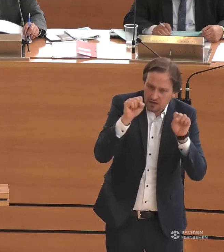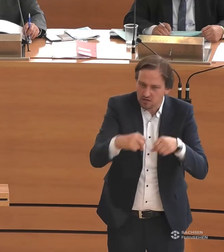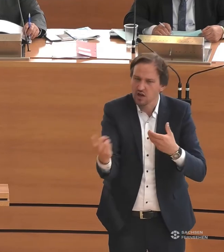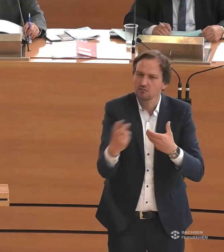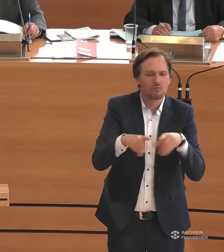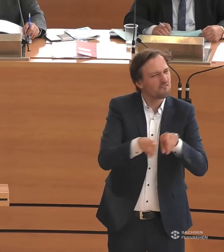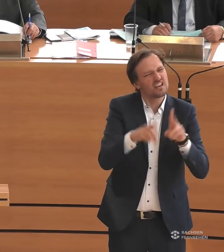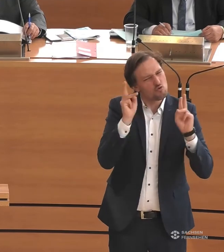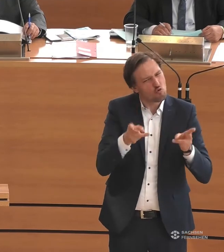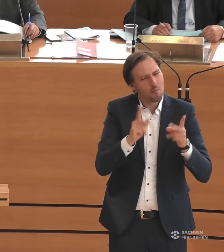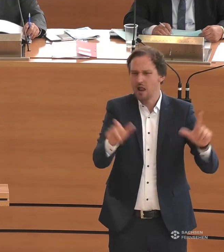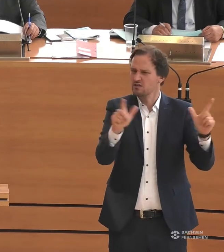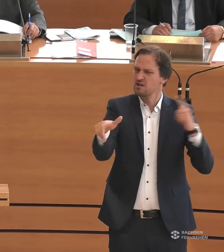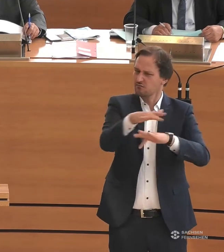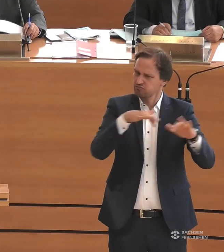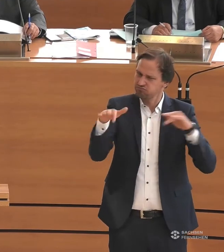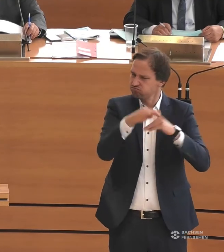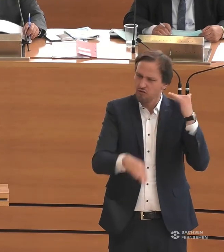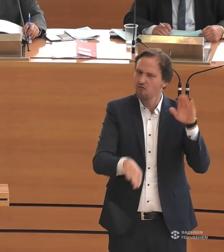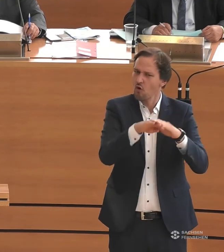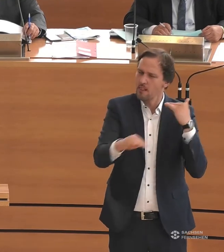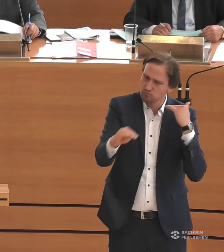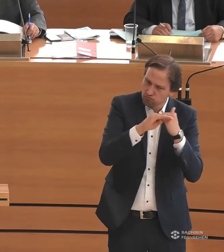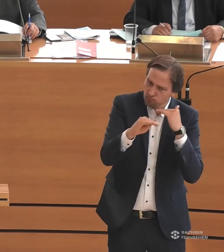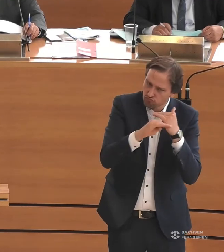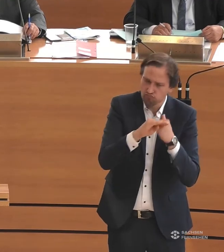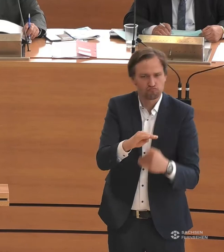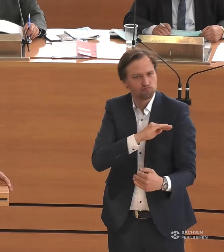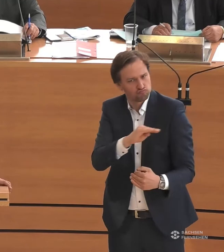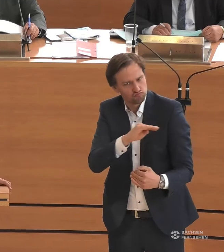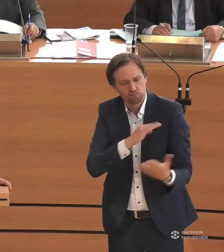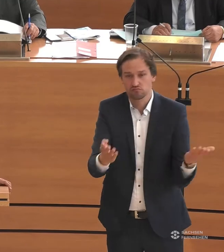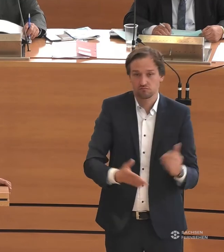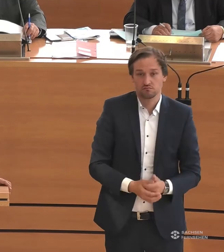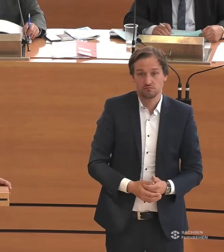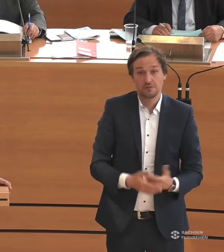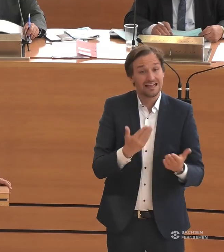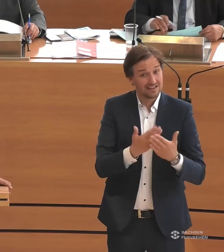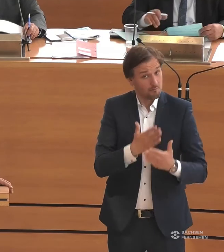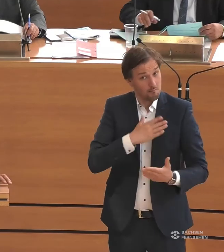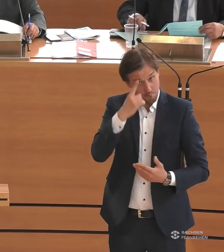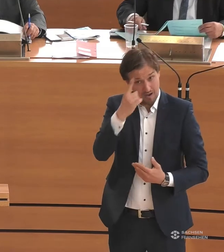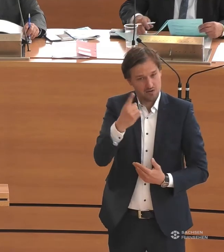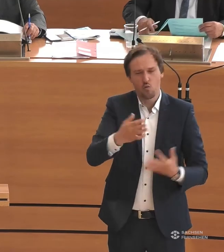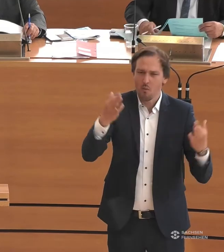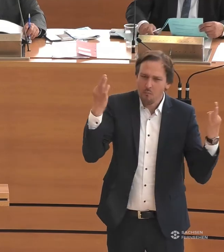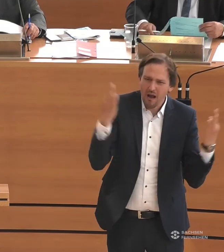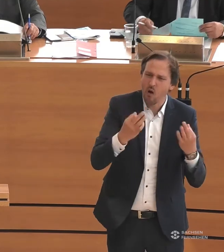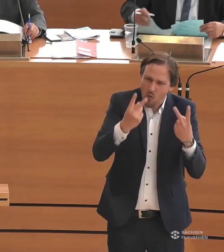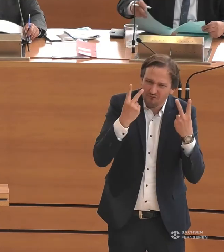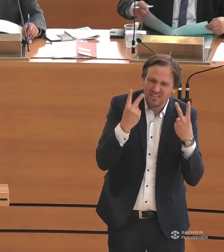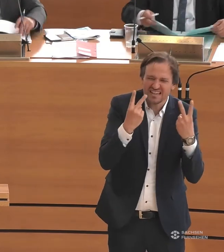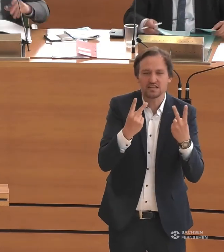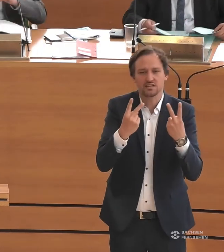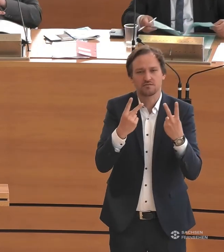vollwertiges Mitglied dieser Gesellschaft zu sein. Und deswegen ist es aus meiner Sicht so zwingend erforderlich, dass wir uns vor Augen führen, dass